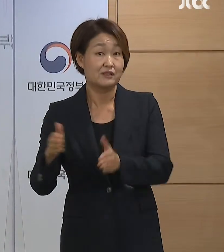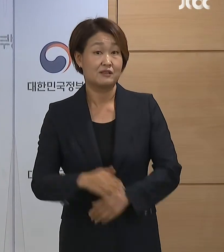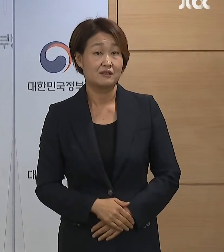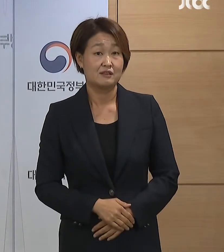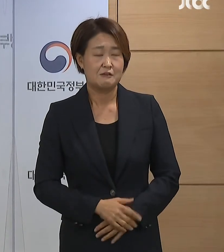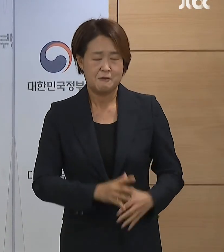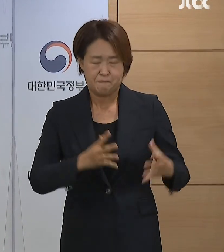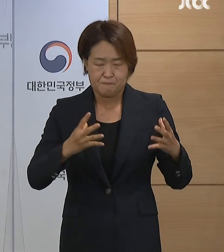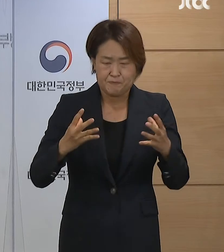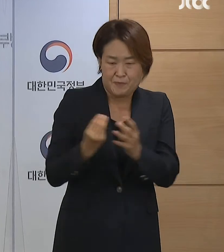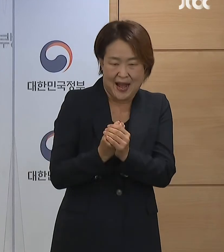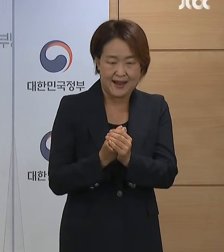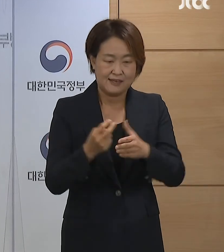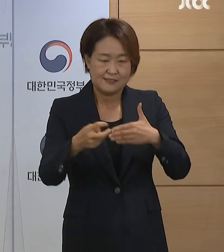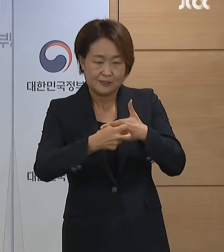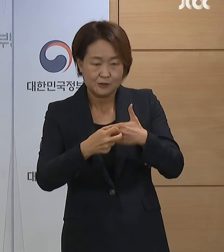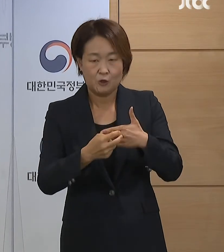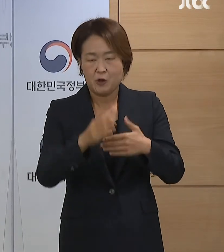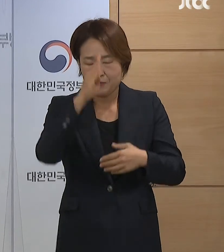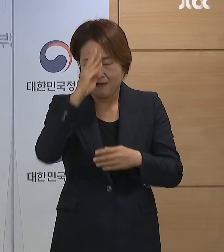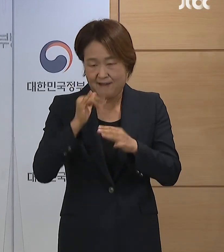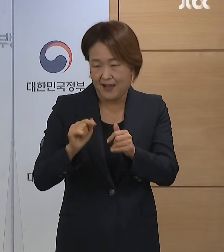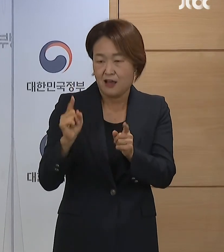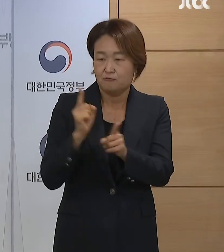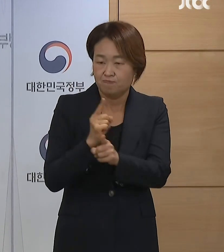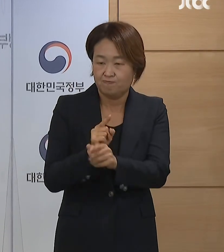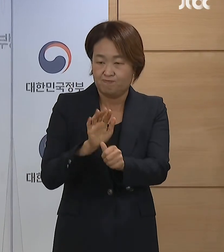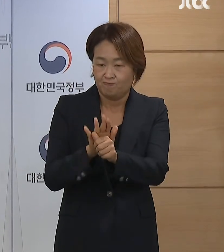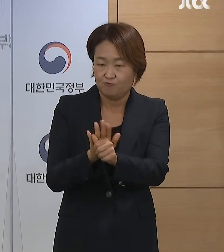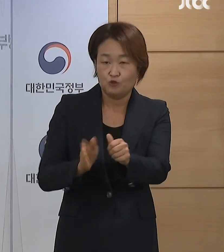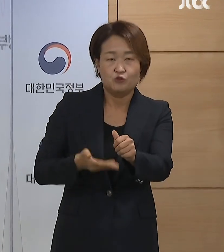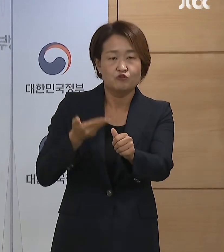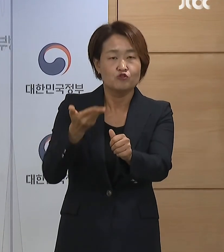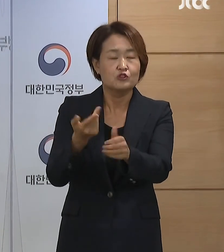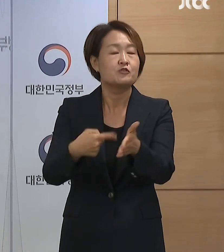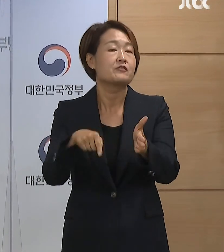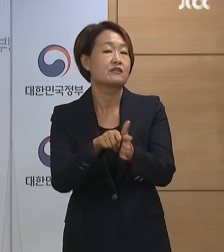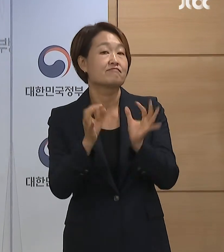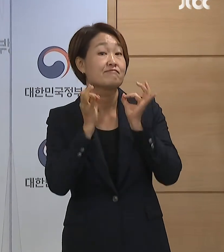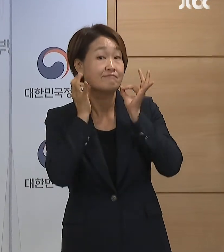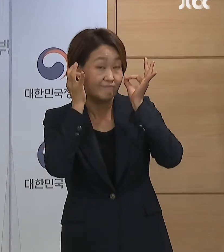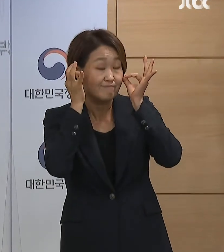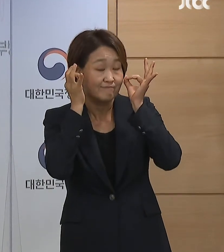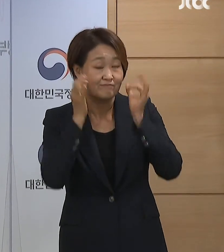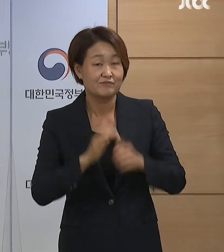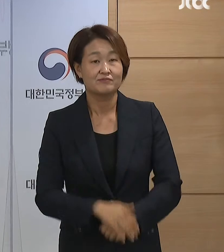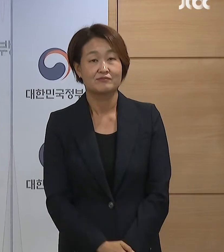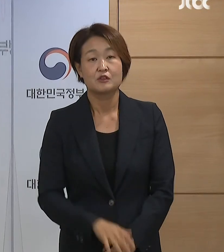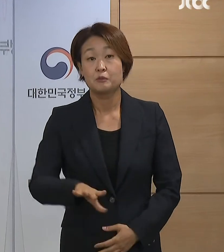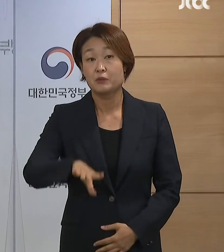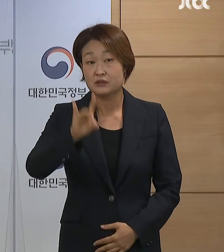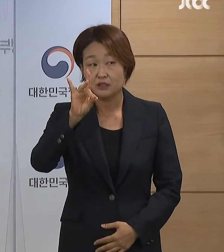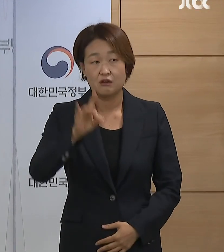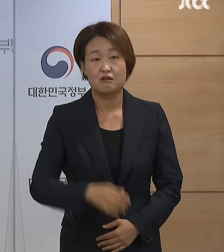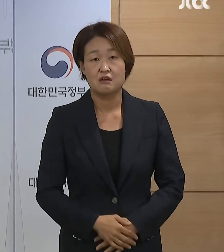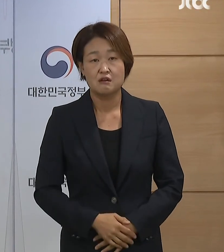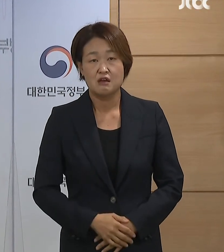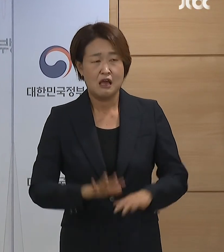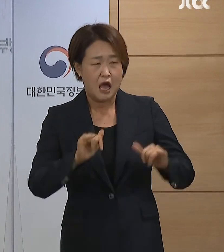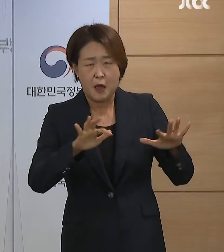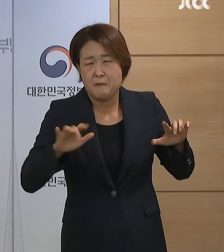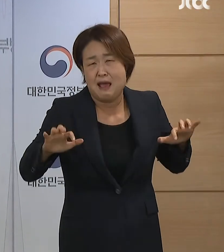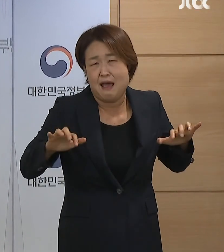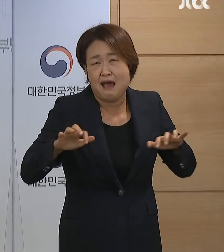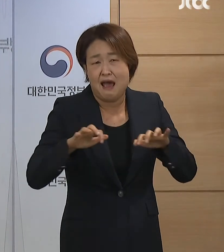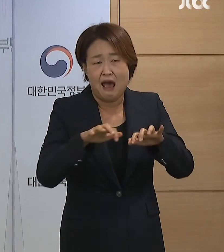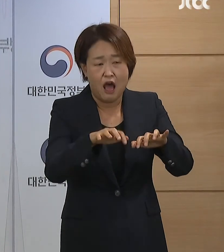촘촘한 의료 대책을 마련하여 명절에도 의료 분백이 없도록 준비하겠습니다. 먼저 혼잡이 예상되는